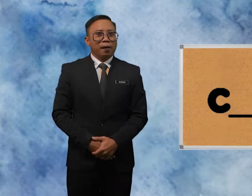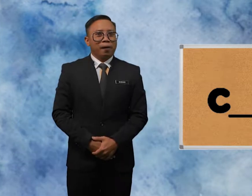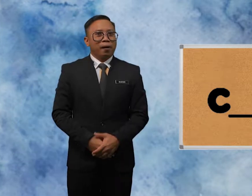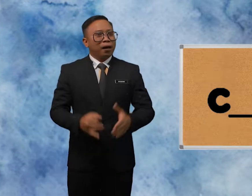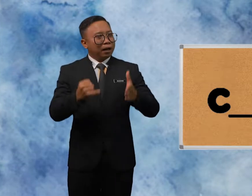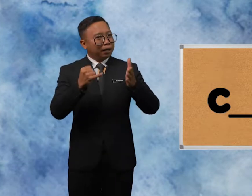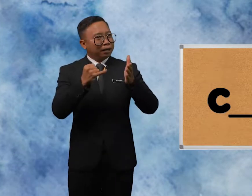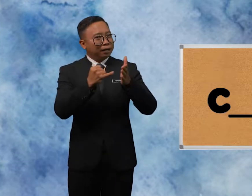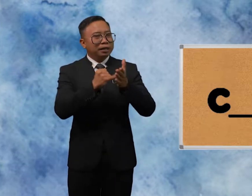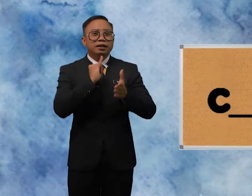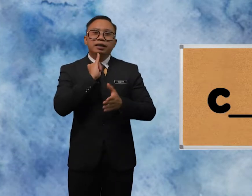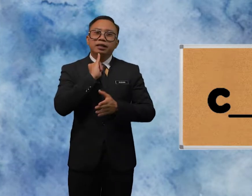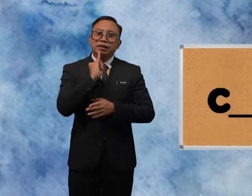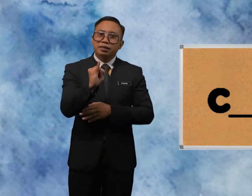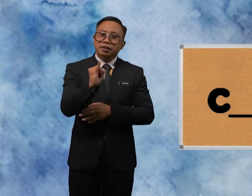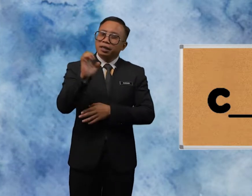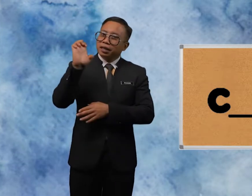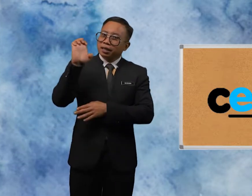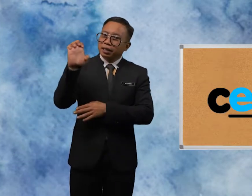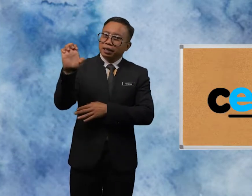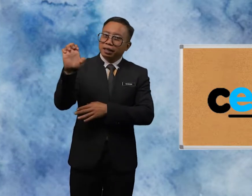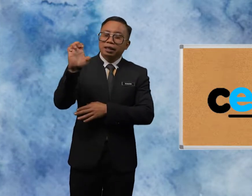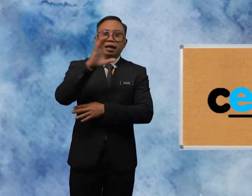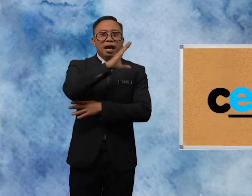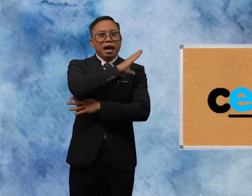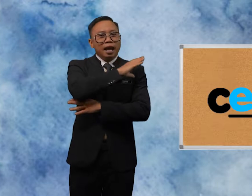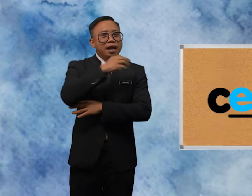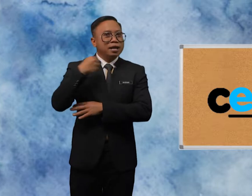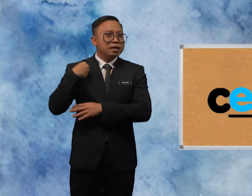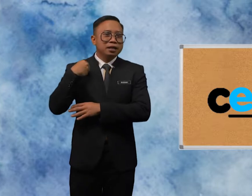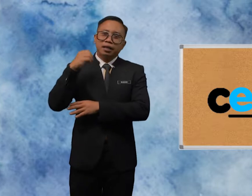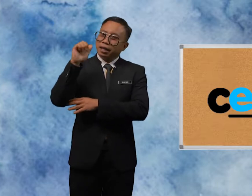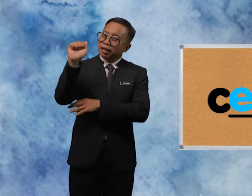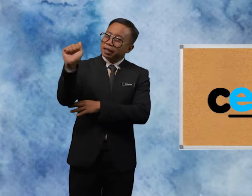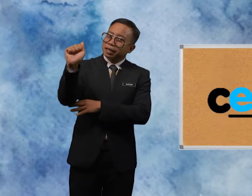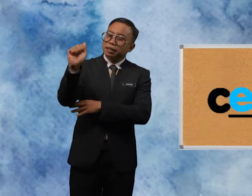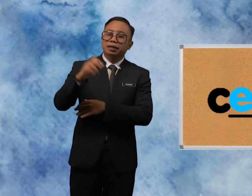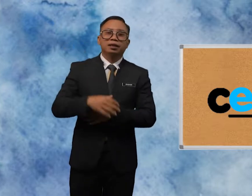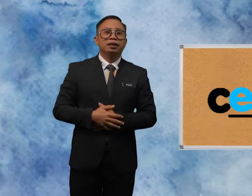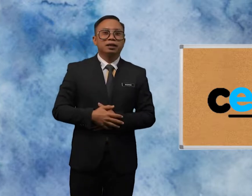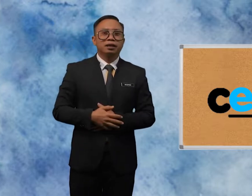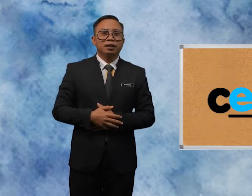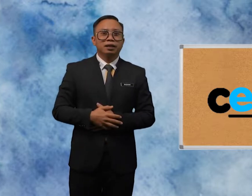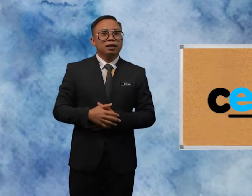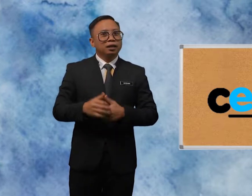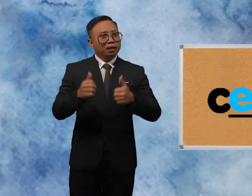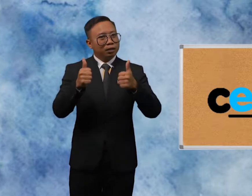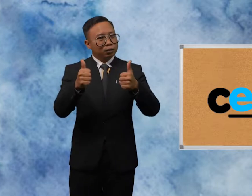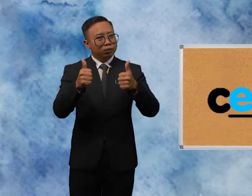It is E-N-A Good